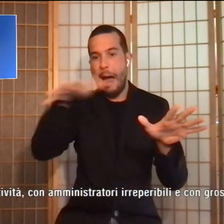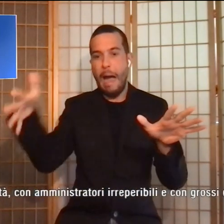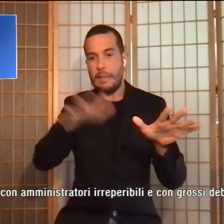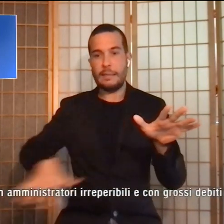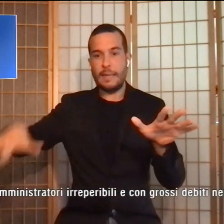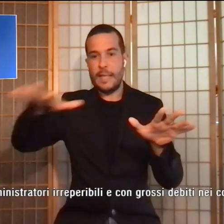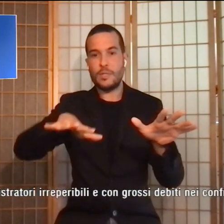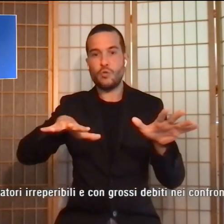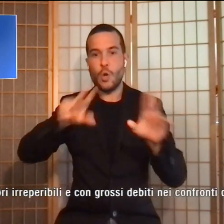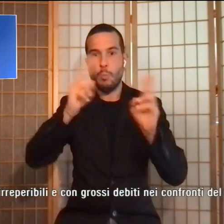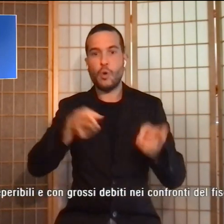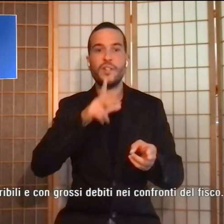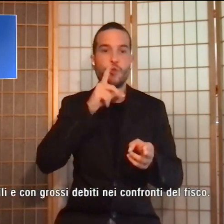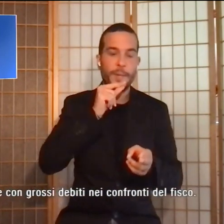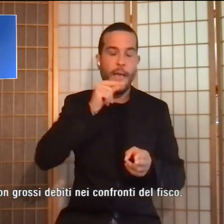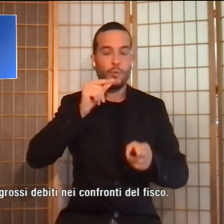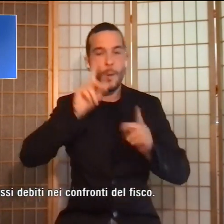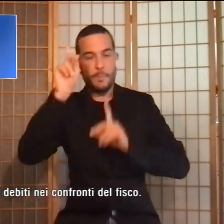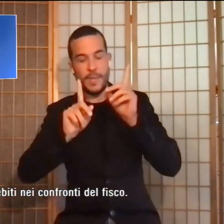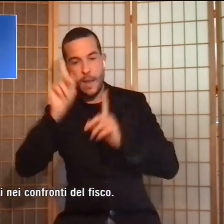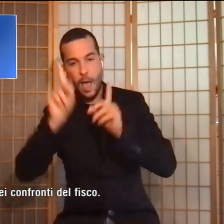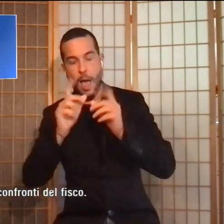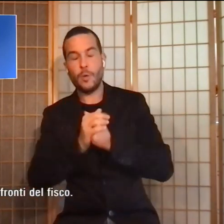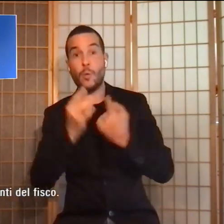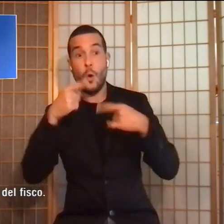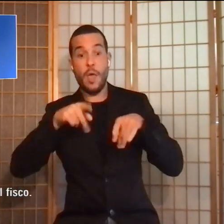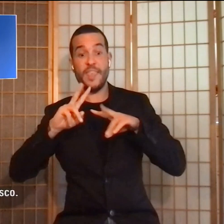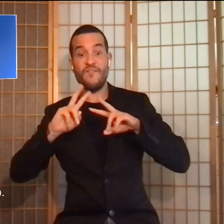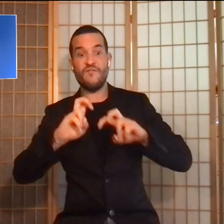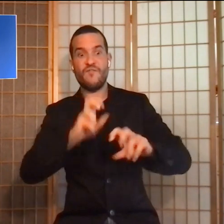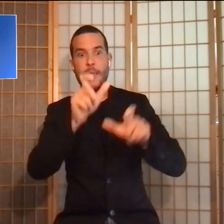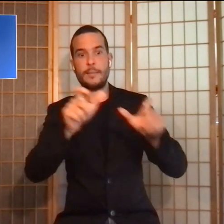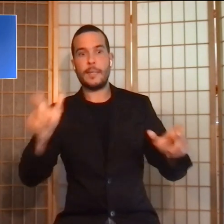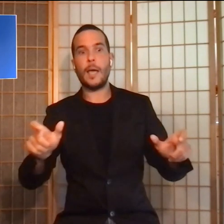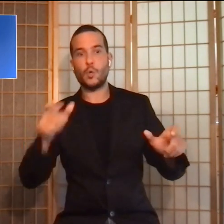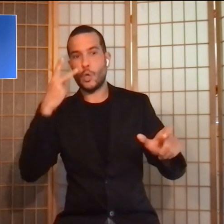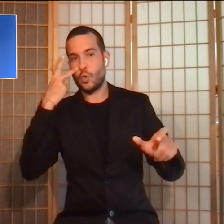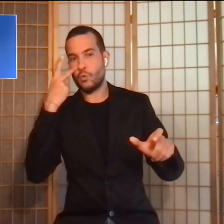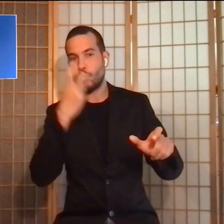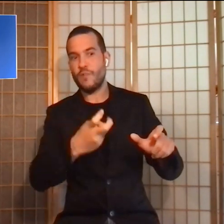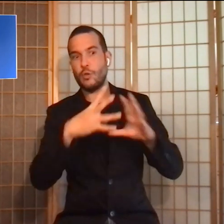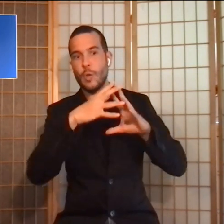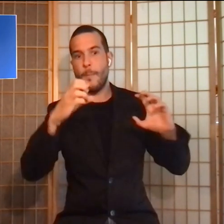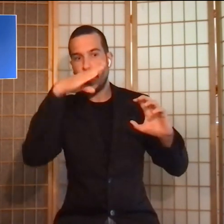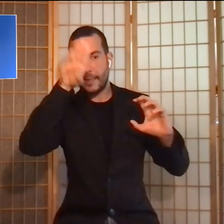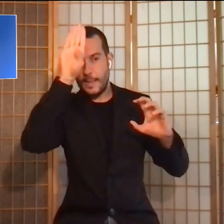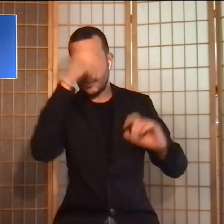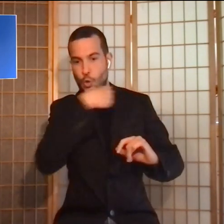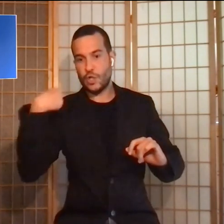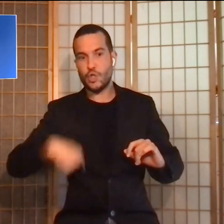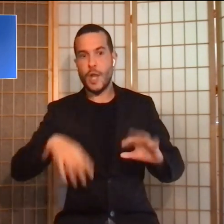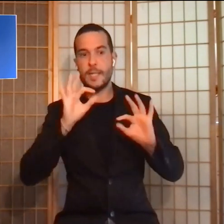Prato e di Milano. Qui gli investigatori hanno rintracciato imprenditori cinesi a capo di ditte fasulle